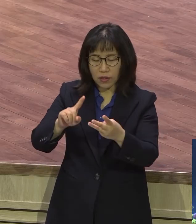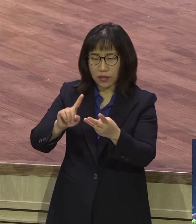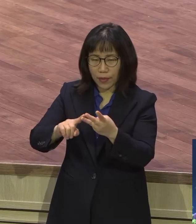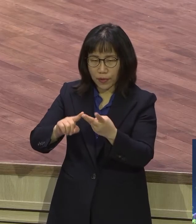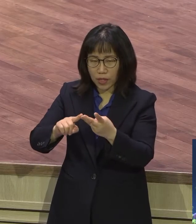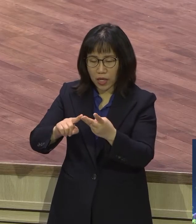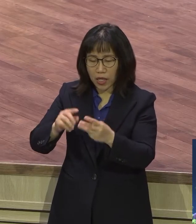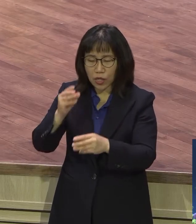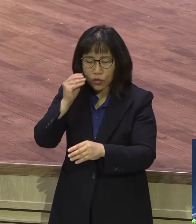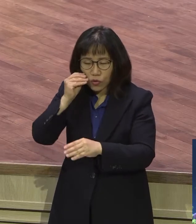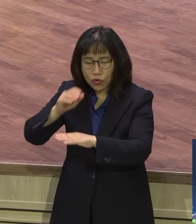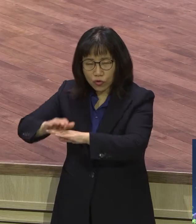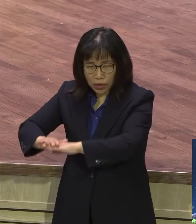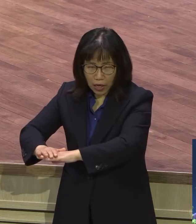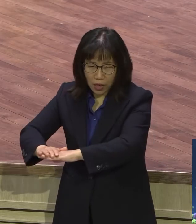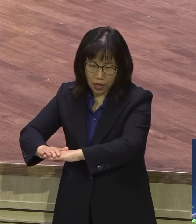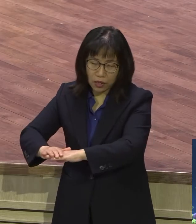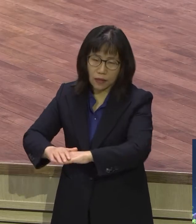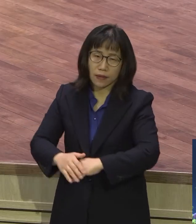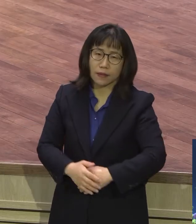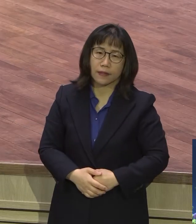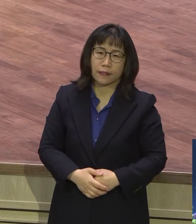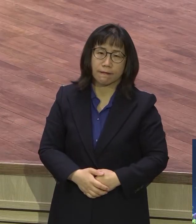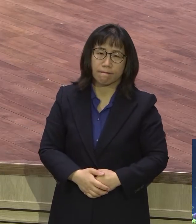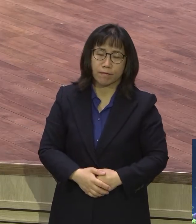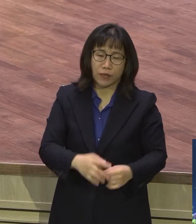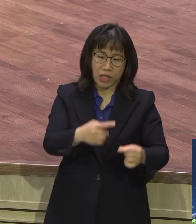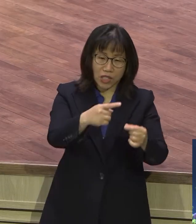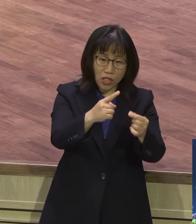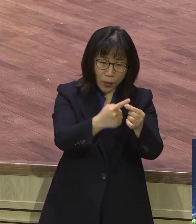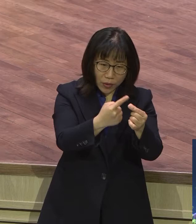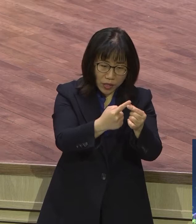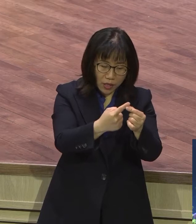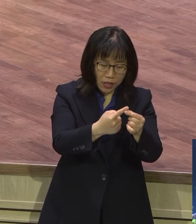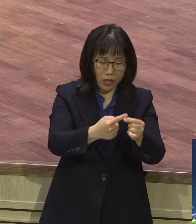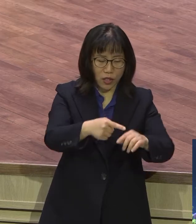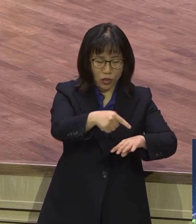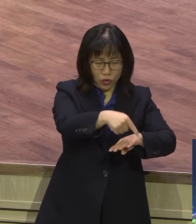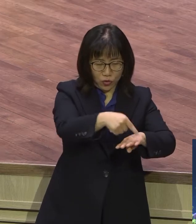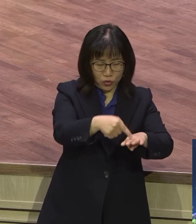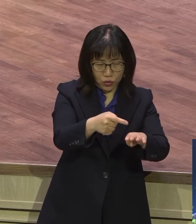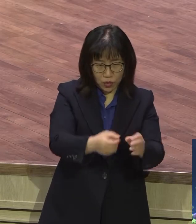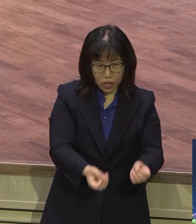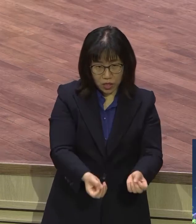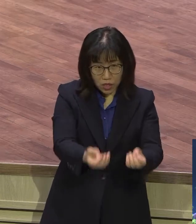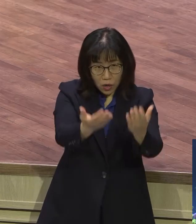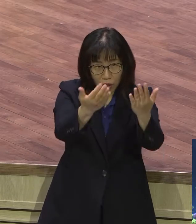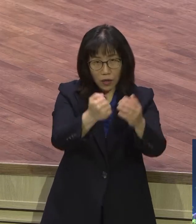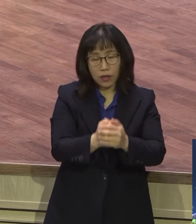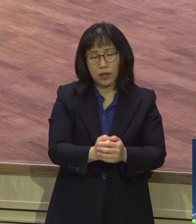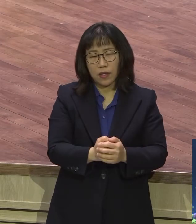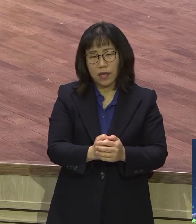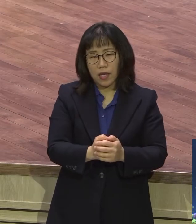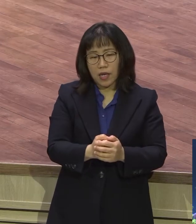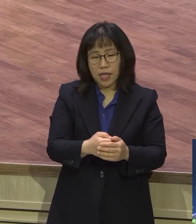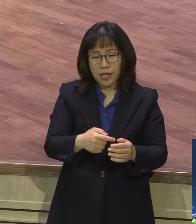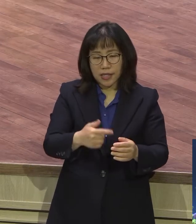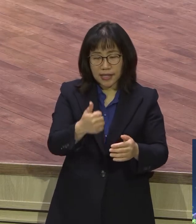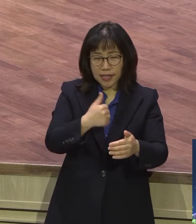장자들을 죽임을 당했을 때 이스라엘 백성들은 어린 양을 잡아서 그 피를 무뎌질